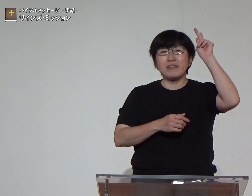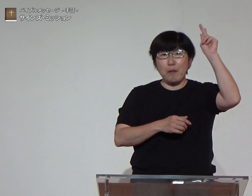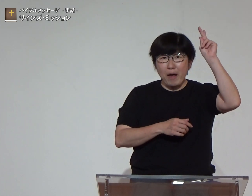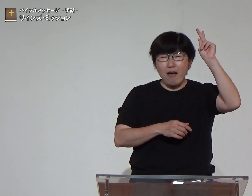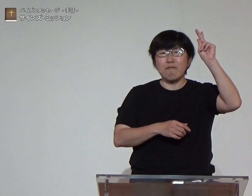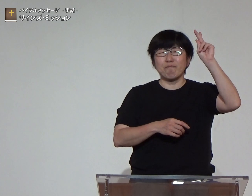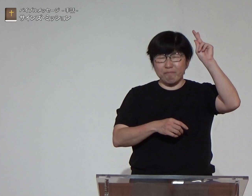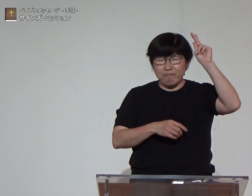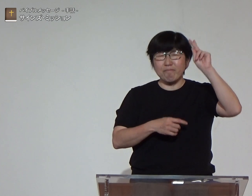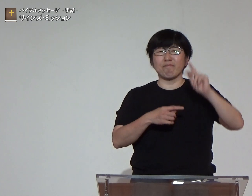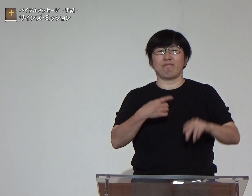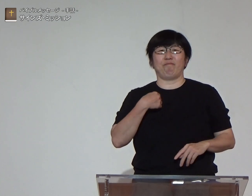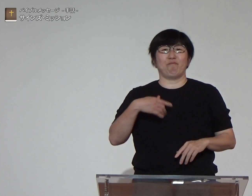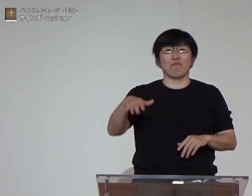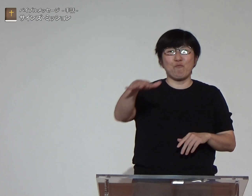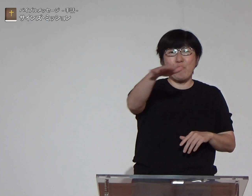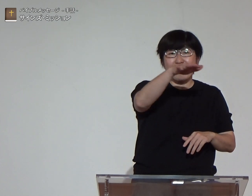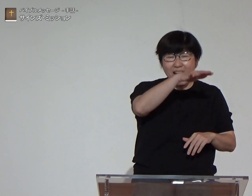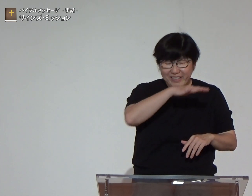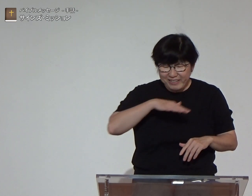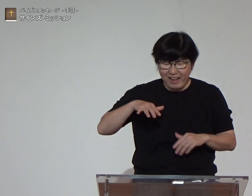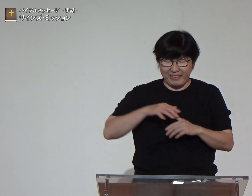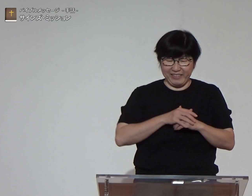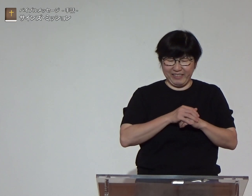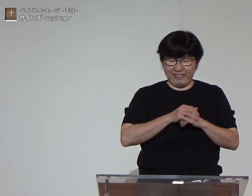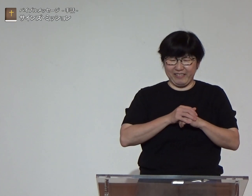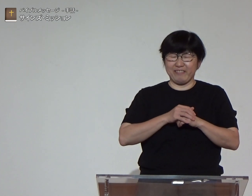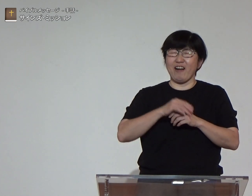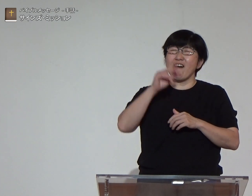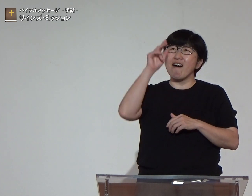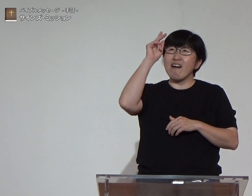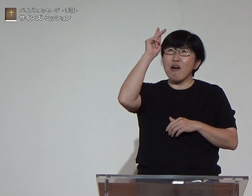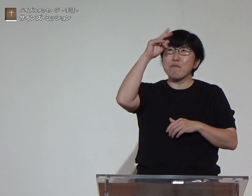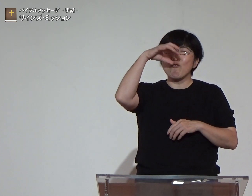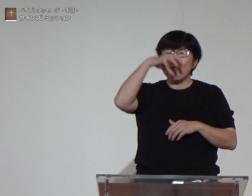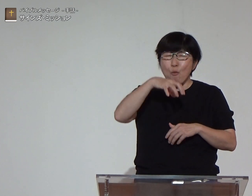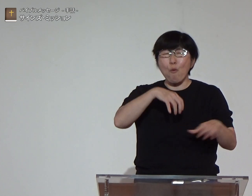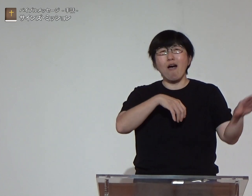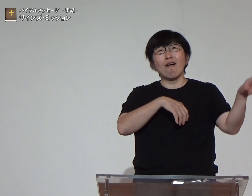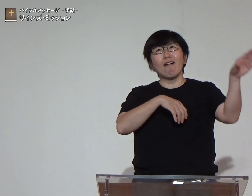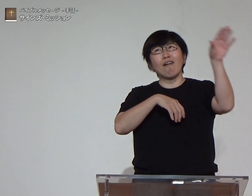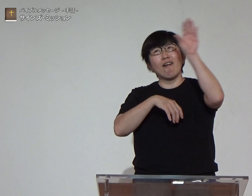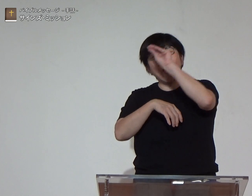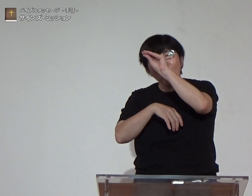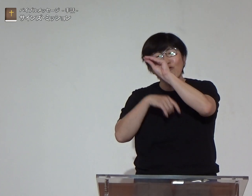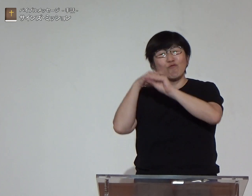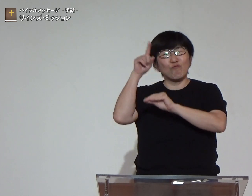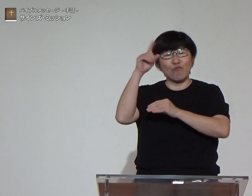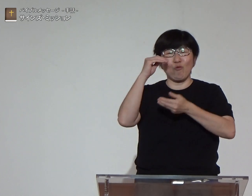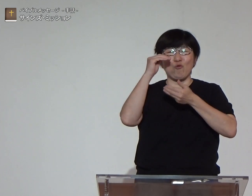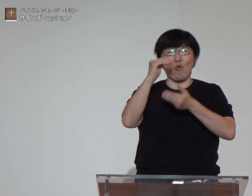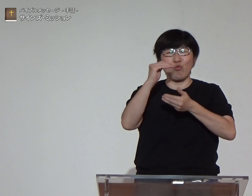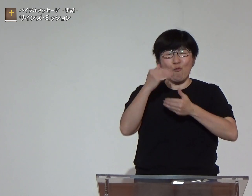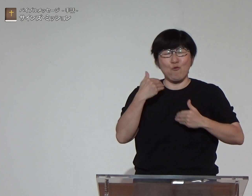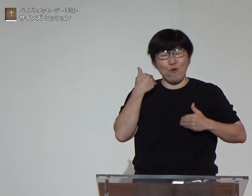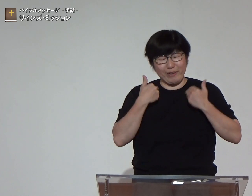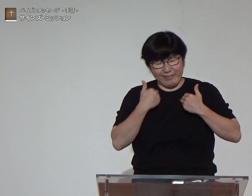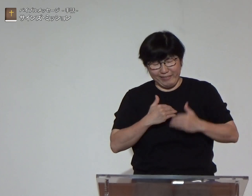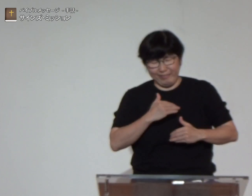これは神様が私たち人間が神様のもとに帰ってくること